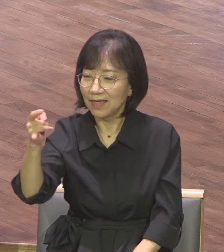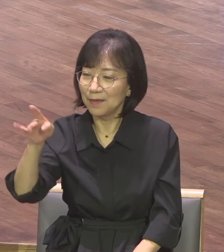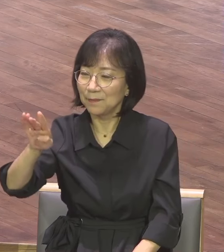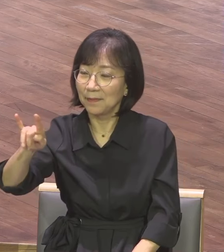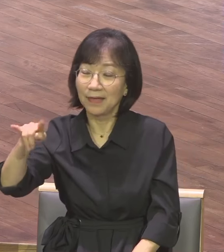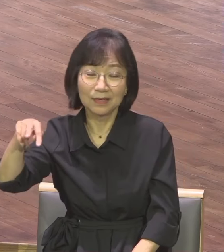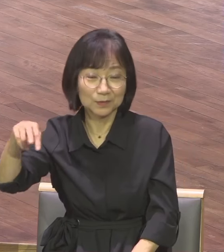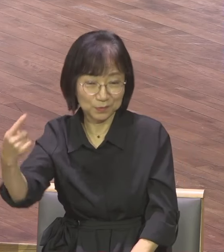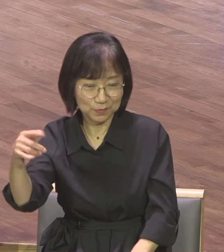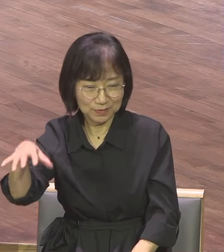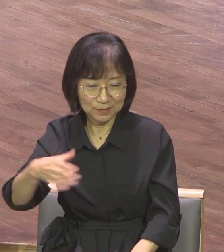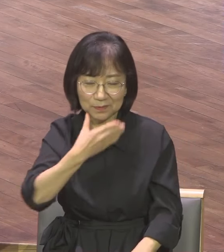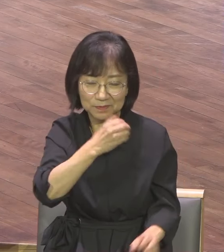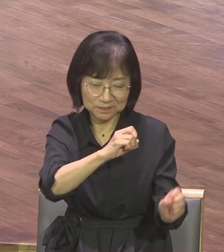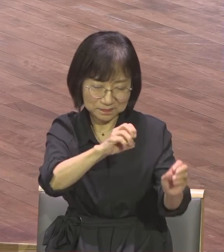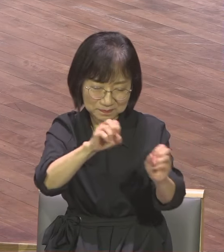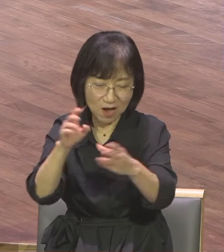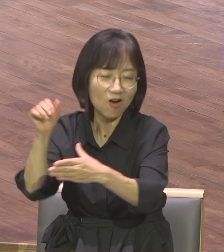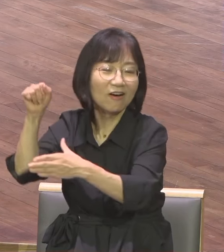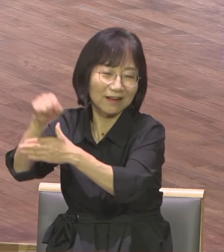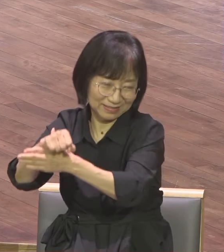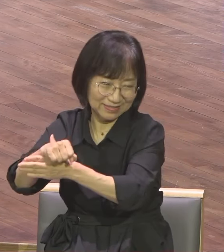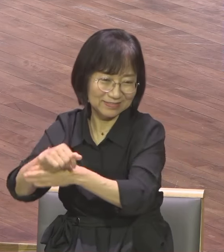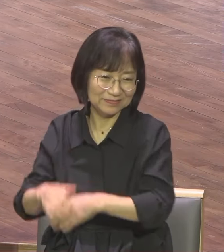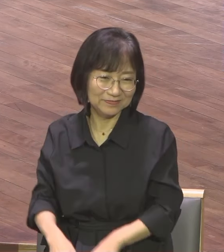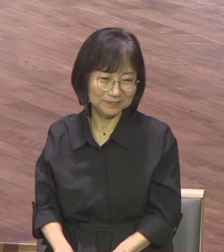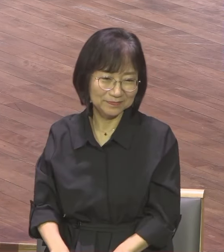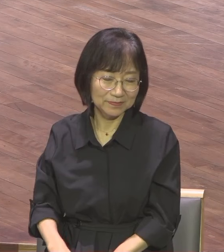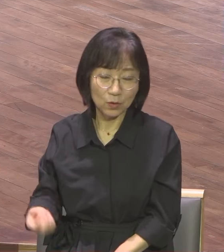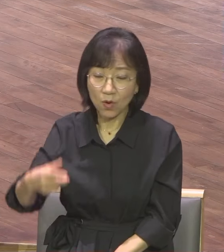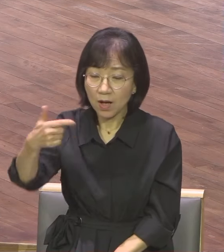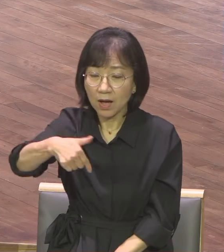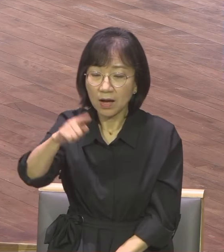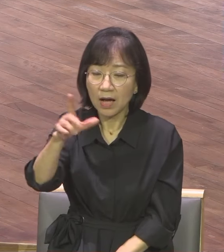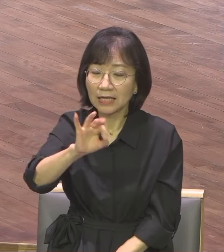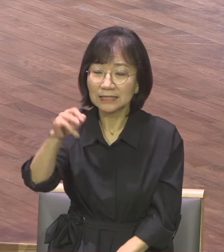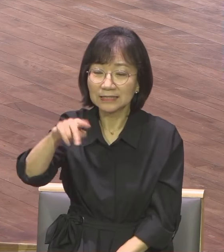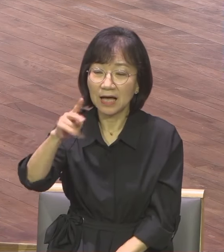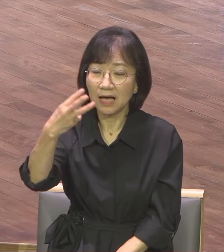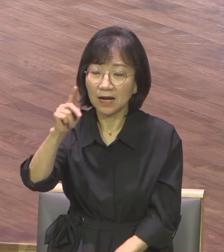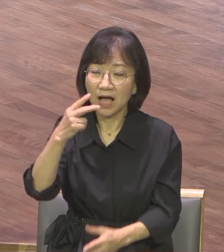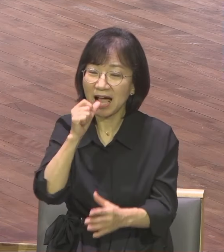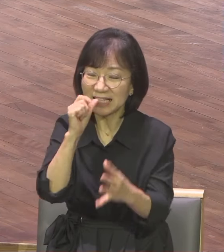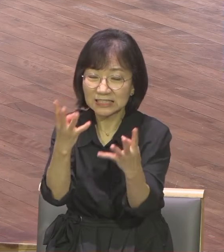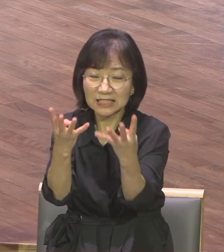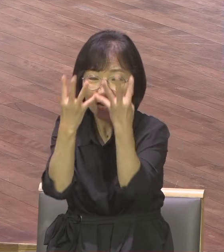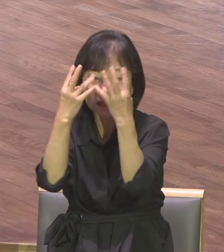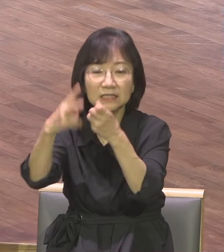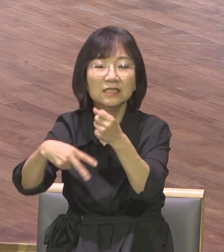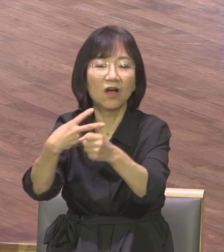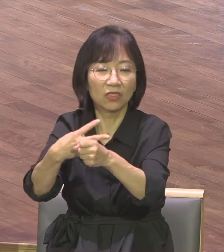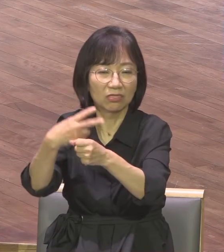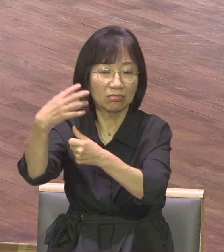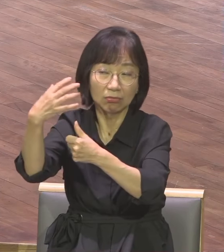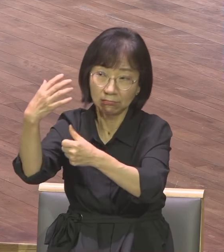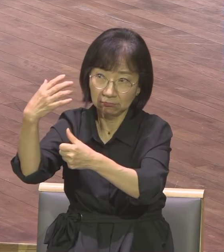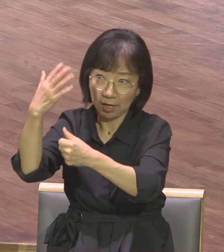예루살렘에 가게 했다 가이사라 감옥에 2년 동안 가게 하셨다 그리고 로마의 감옥까지